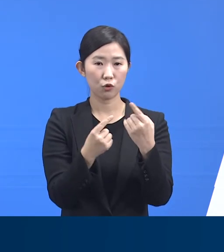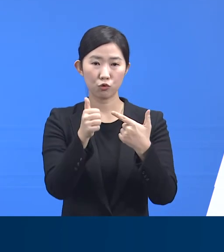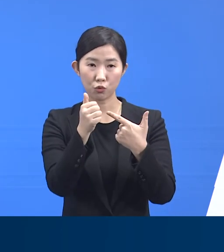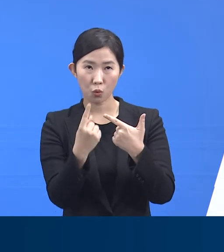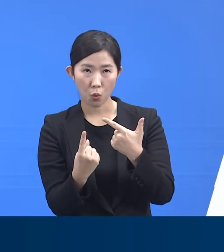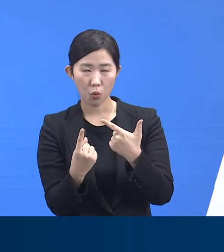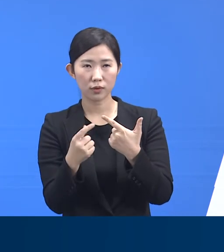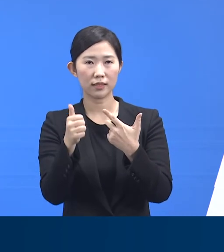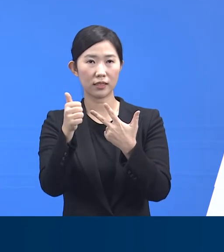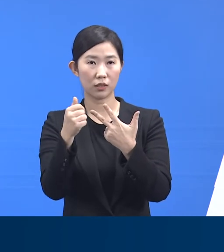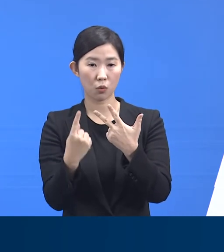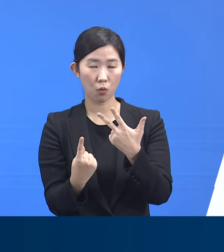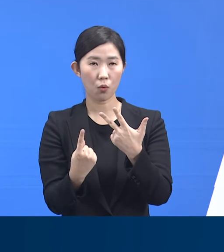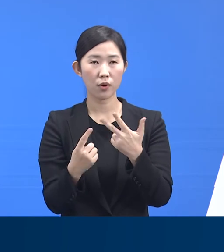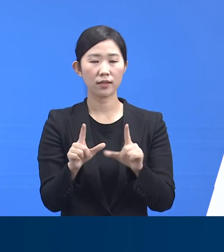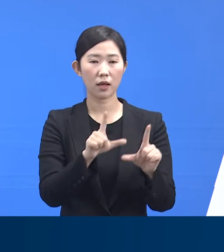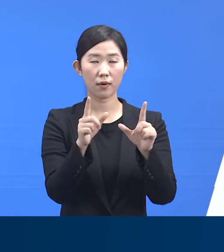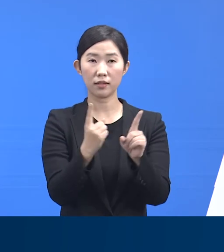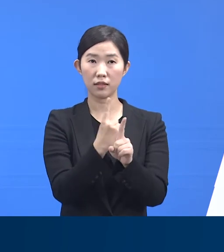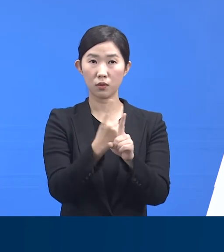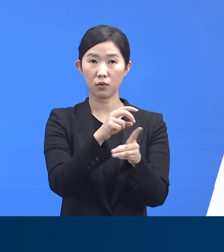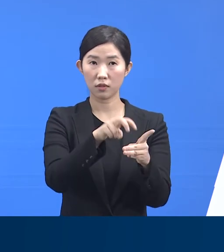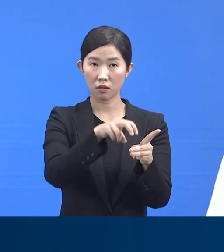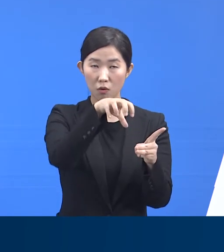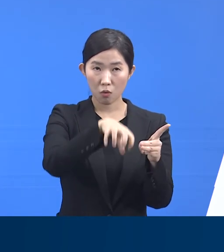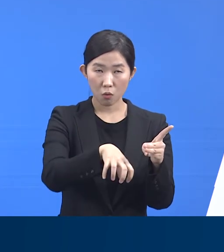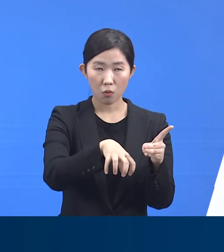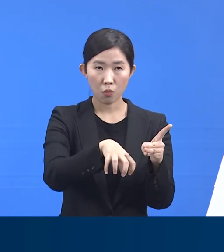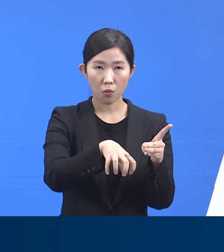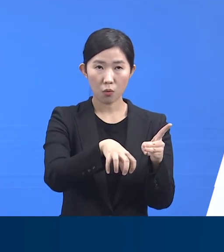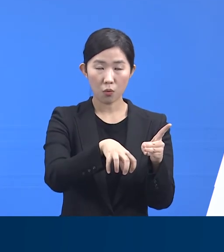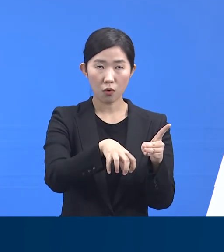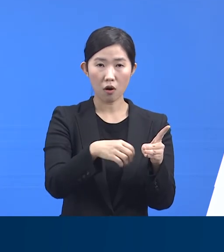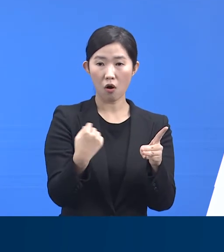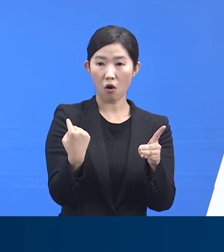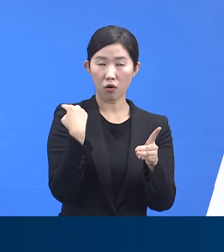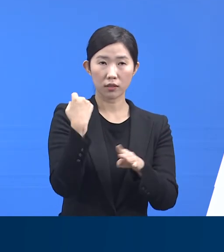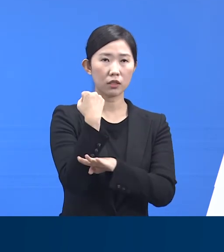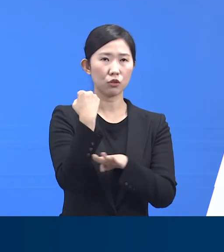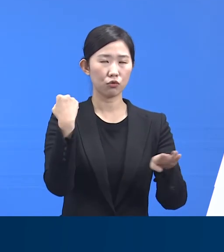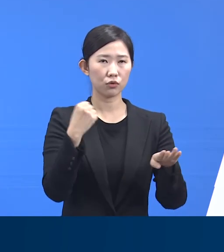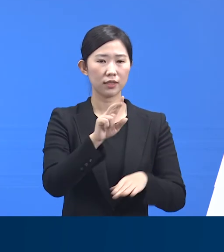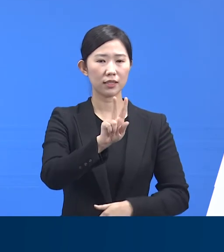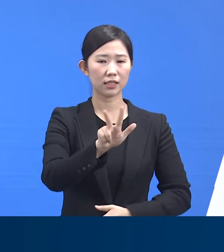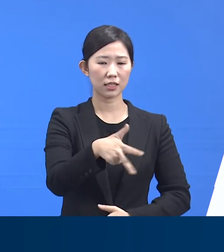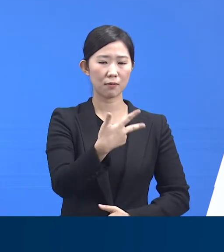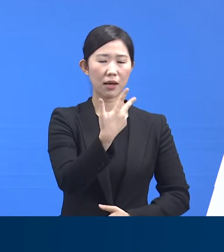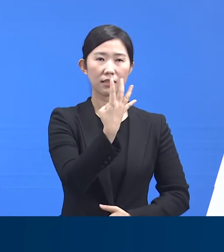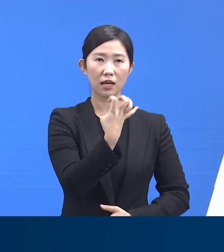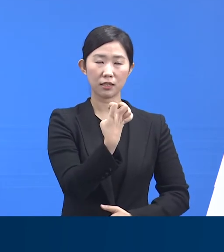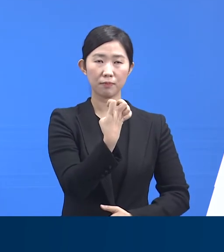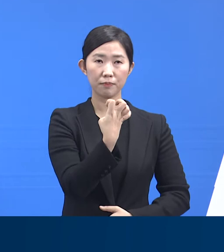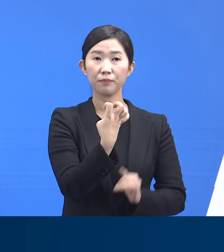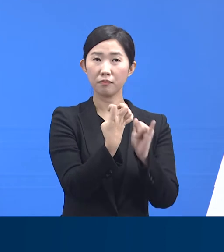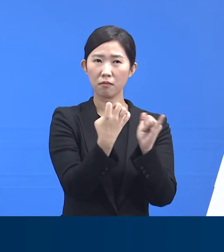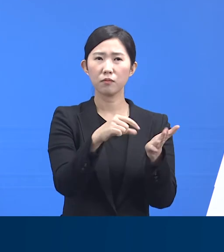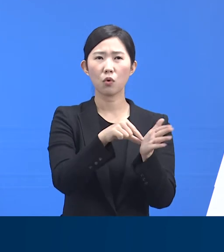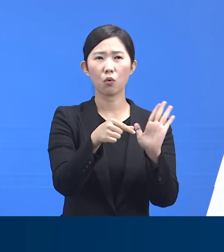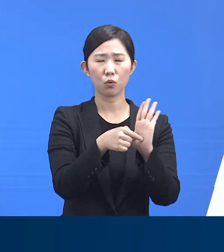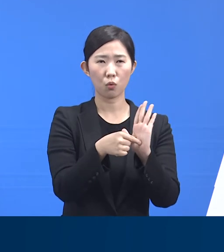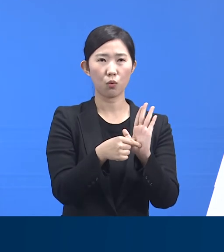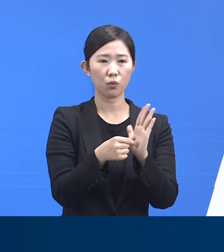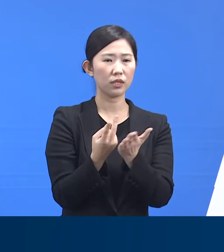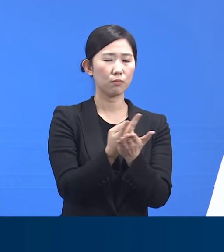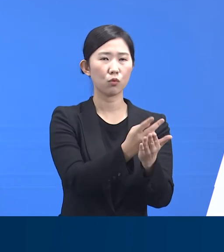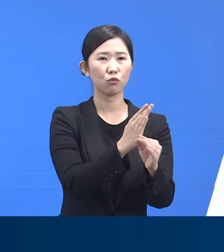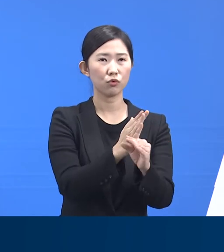7호 생활치료센터에서는 12월 8일 18시 기준 734명이 입소하고 있어 78.3%의 가동률을 보이고